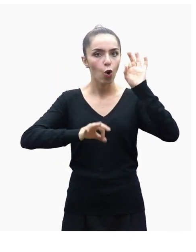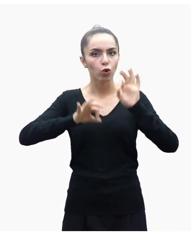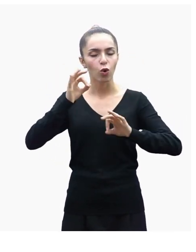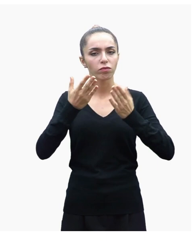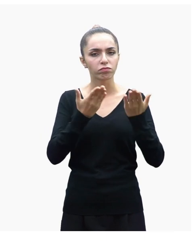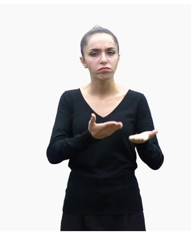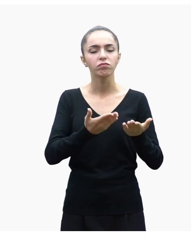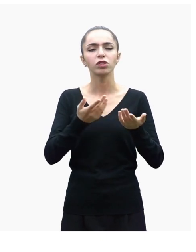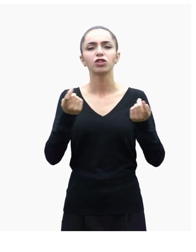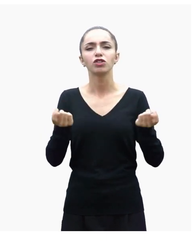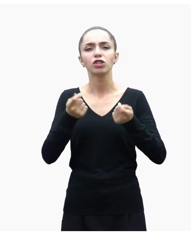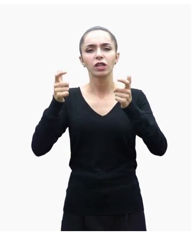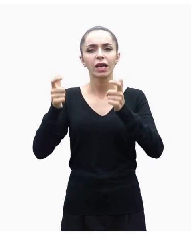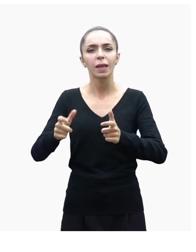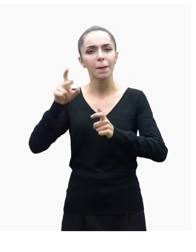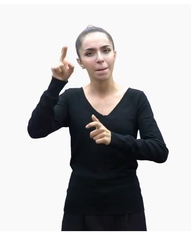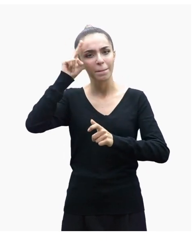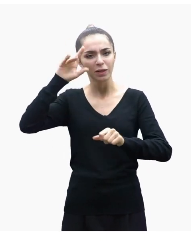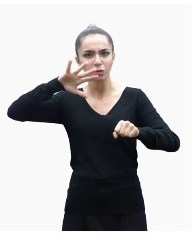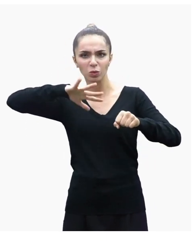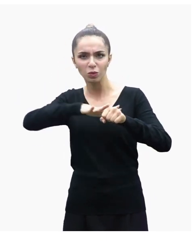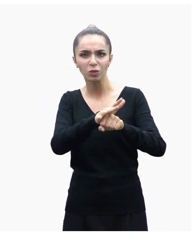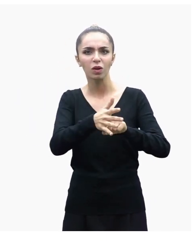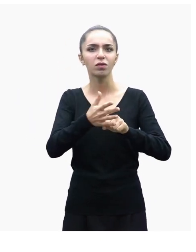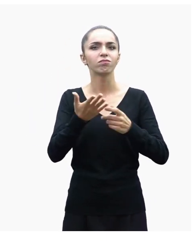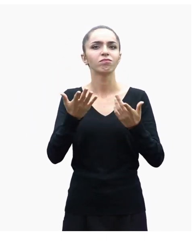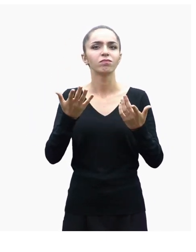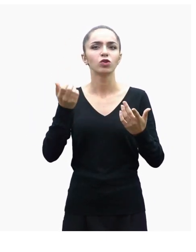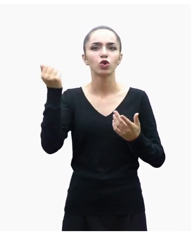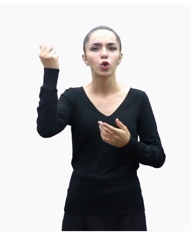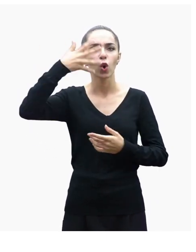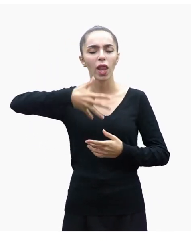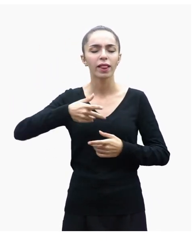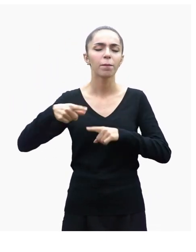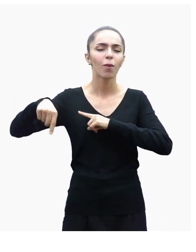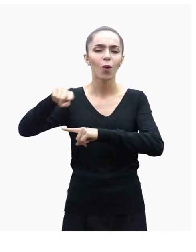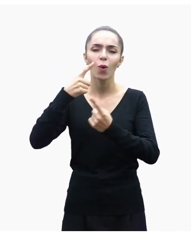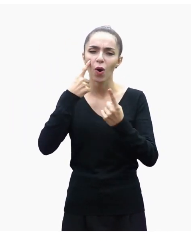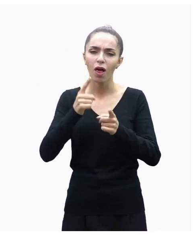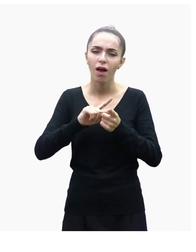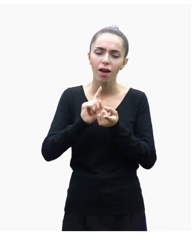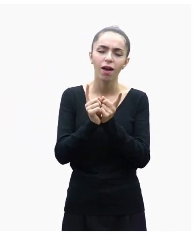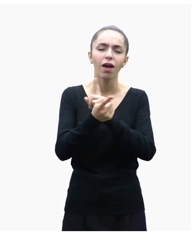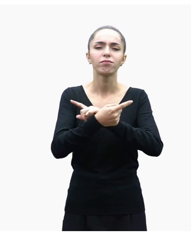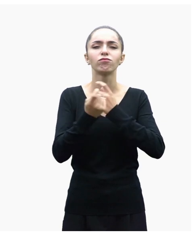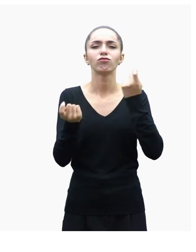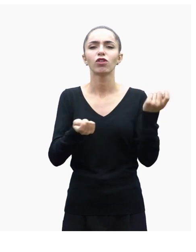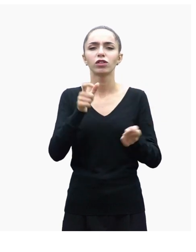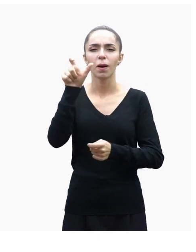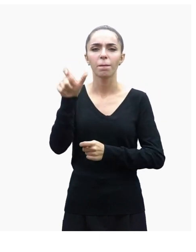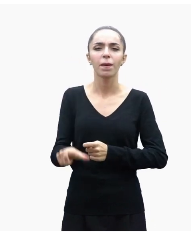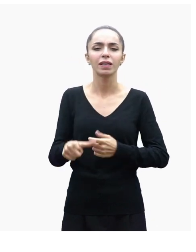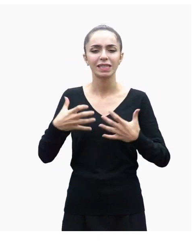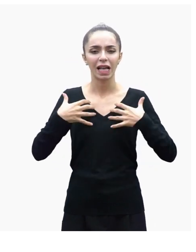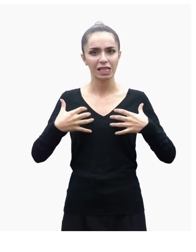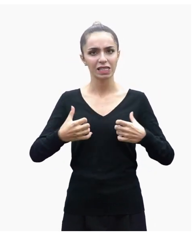iş yerindeki psikolojik baskı yaratan yönetsel unsurlara kadar çalışanın sağlığını bozabilecek iş yeri